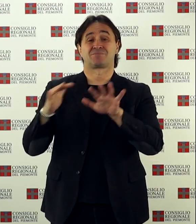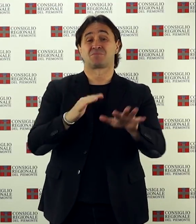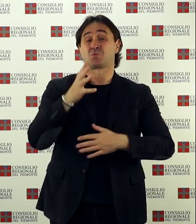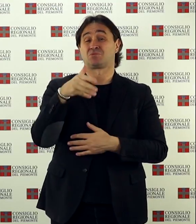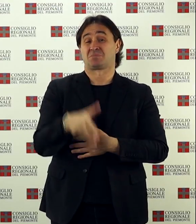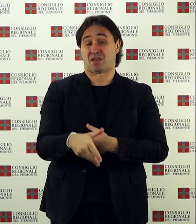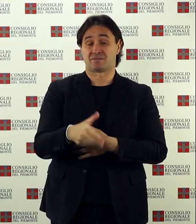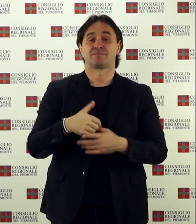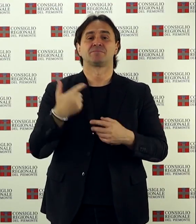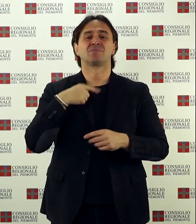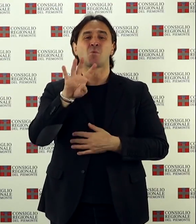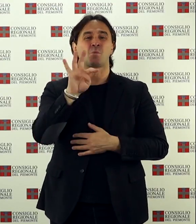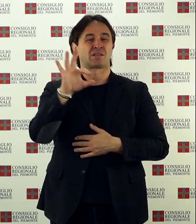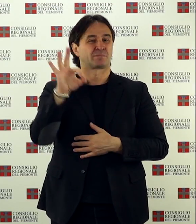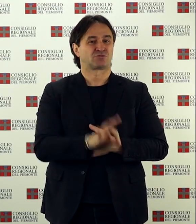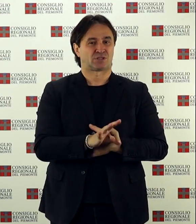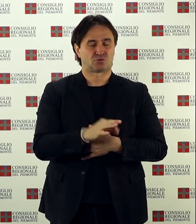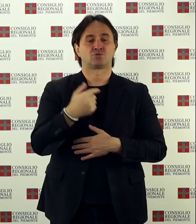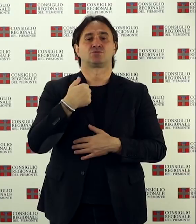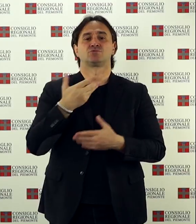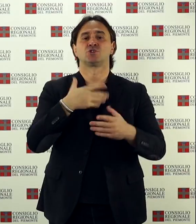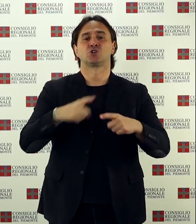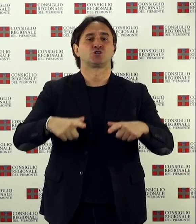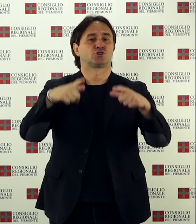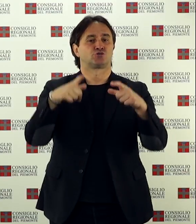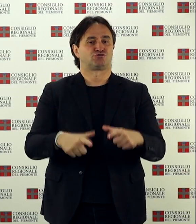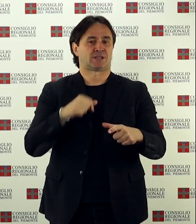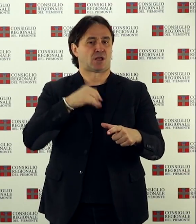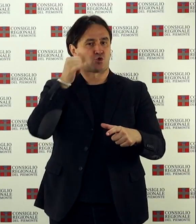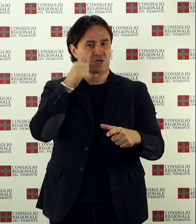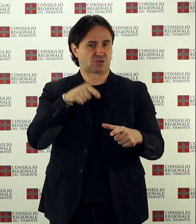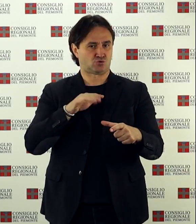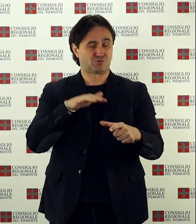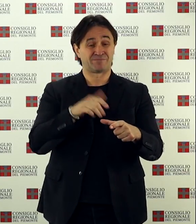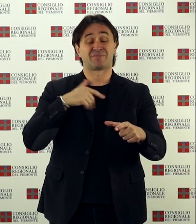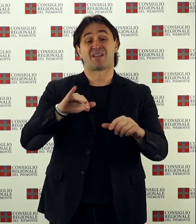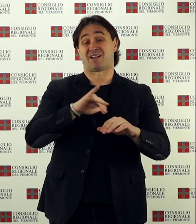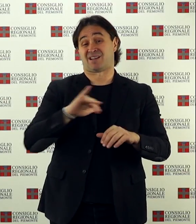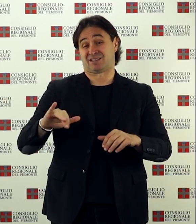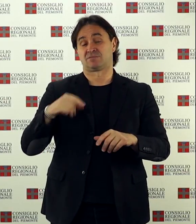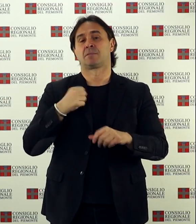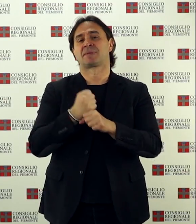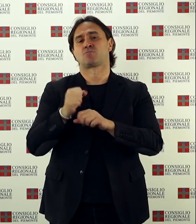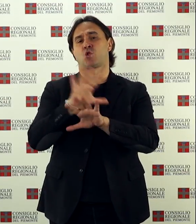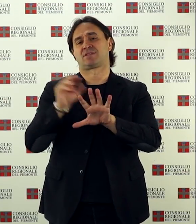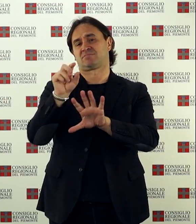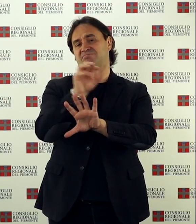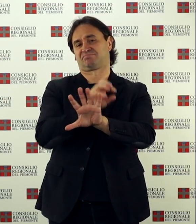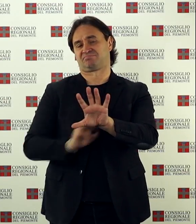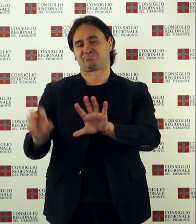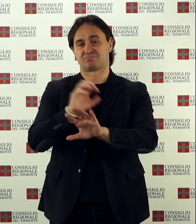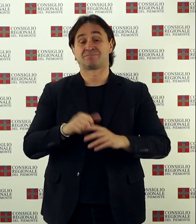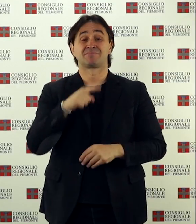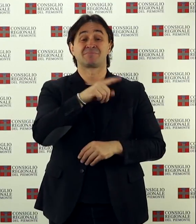accolti in Piemonte. Di questi, il 40% è ospitato nella città metropolitana di Torino, il rimanente nel resto del Piemonte.